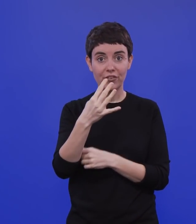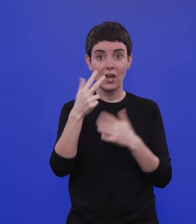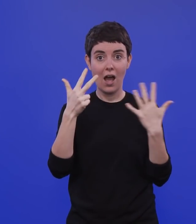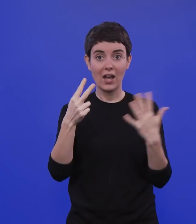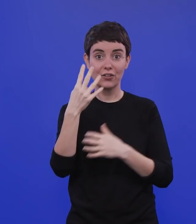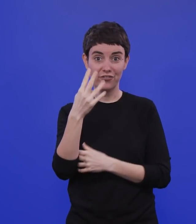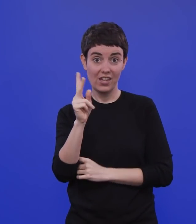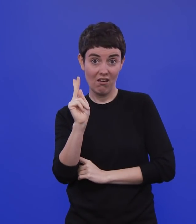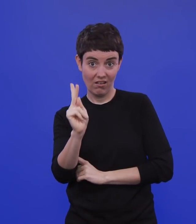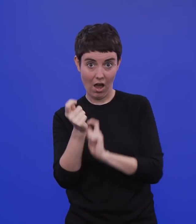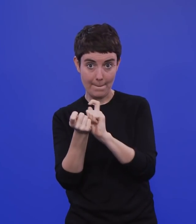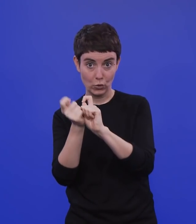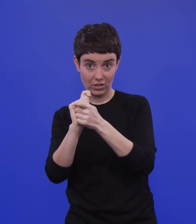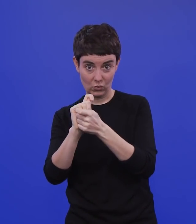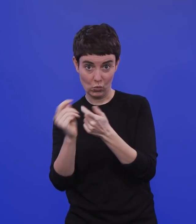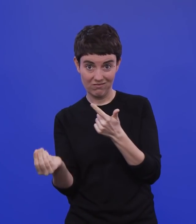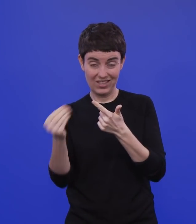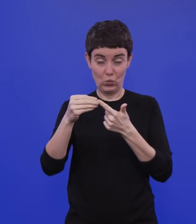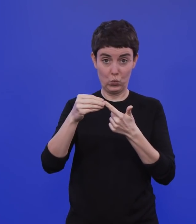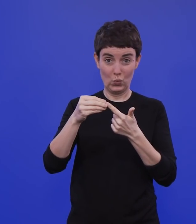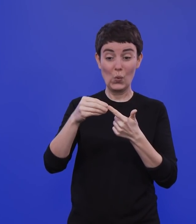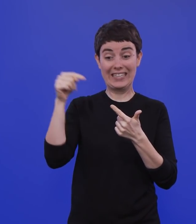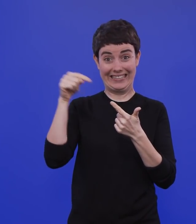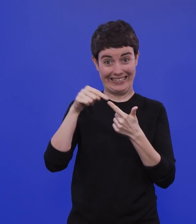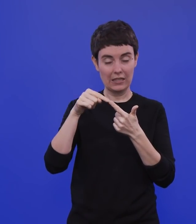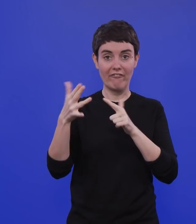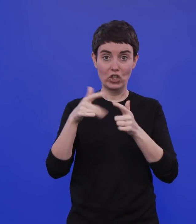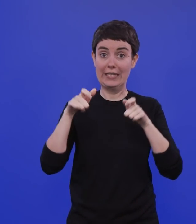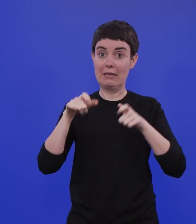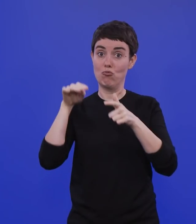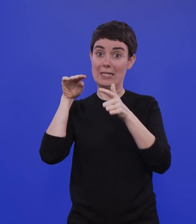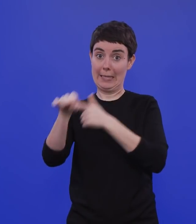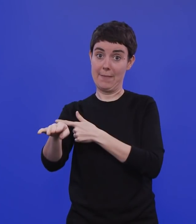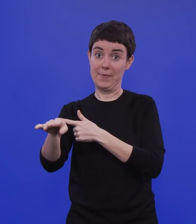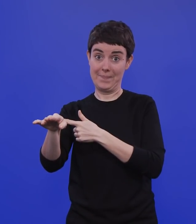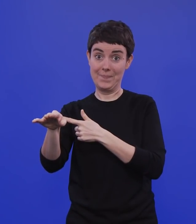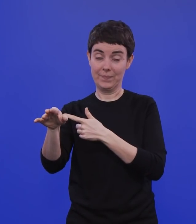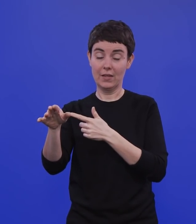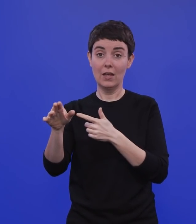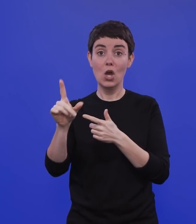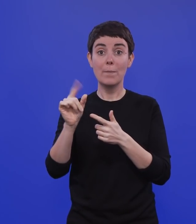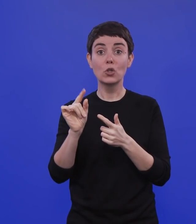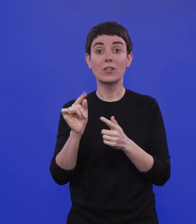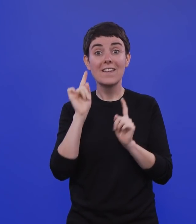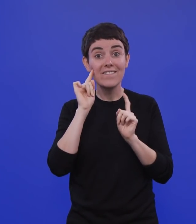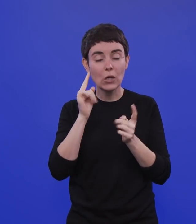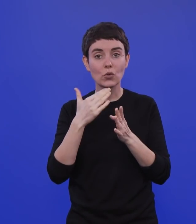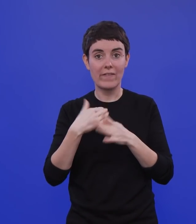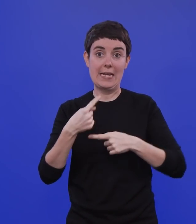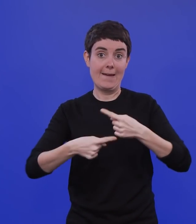das ist eine sehr wahrscheinliche Immun-Escape-Mutation. Das heißt, die Evolution geht weiter. Dieses Virus hat innerhalb der B.1